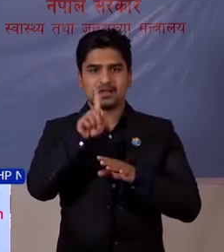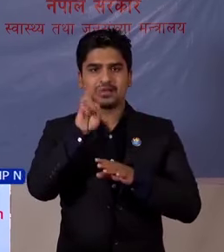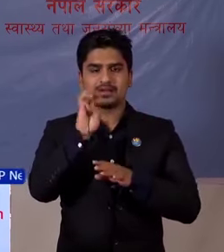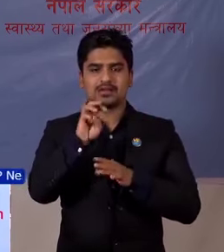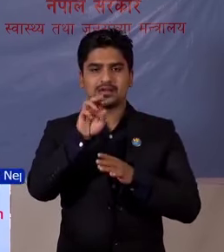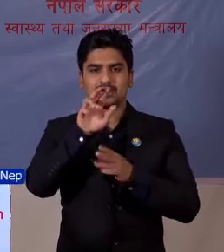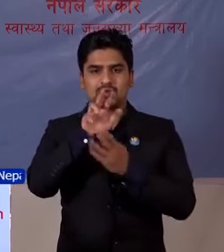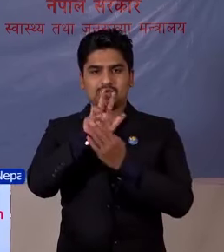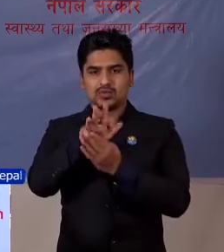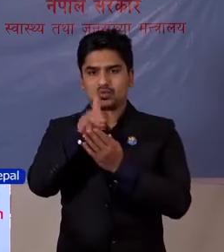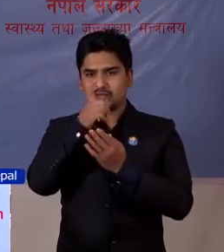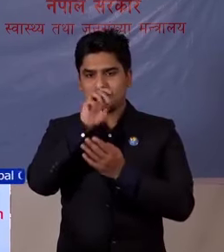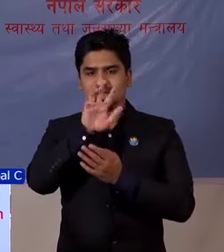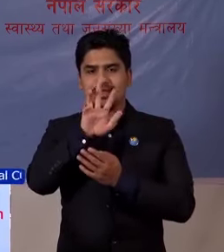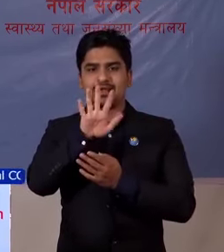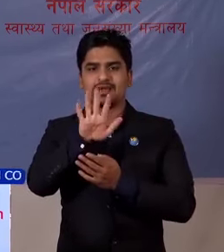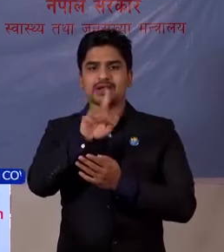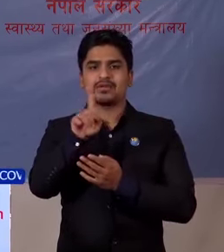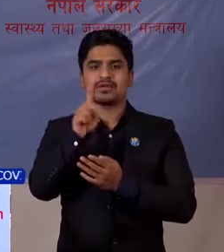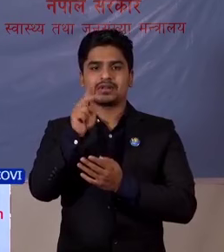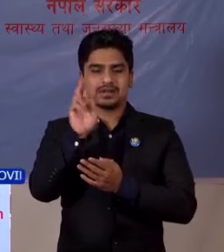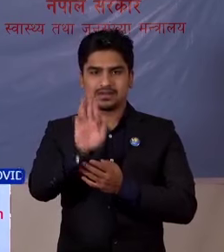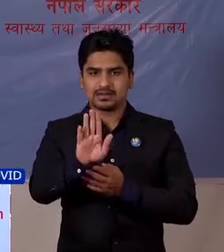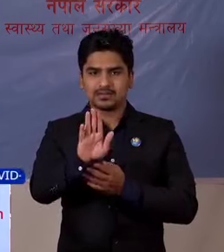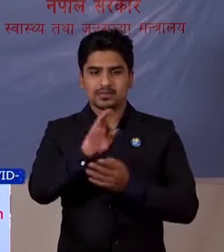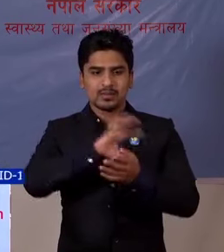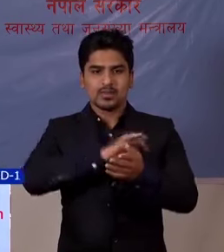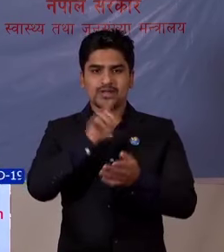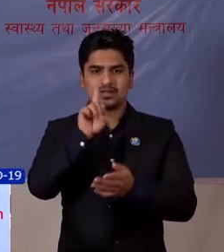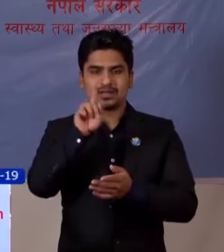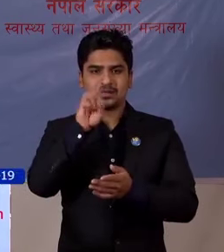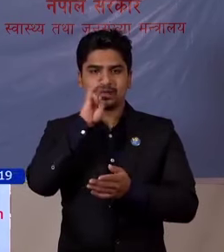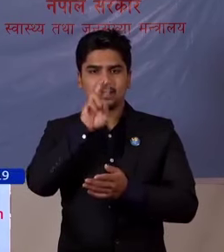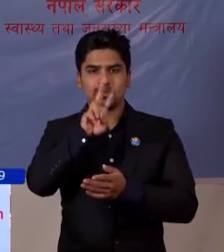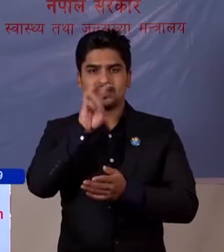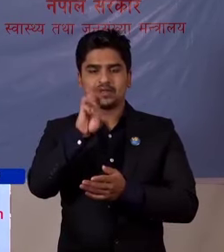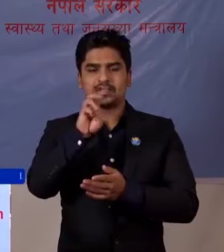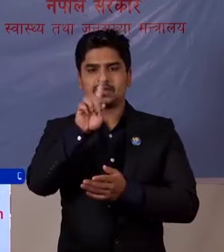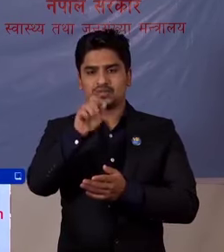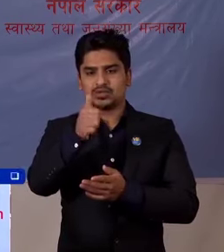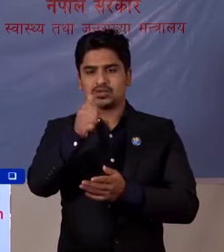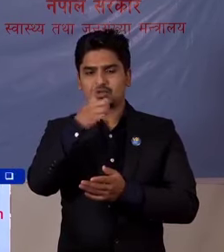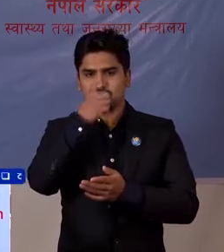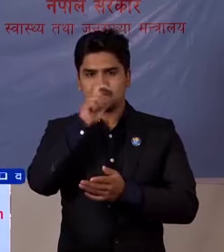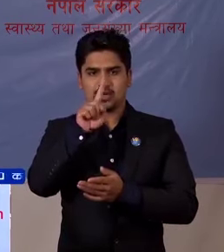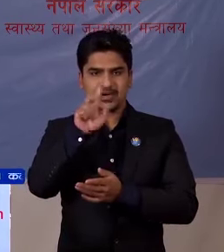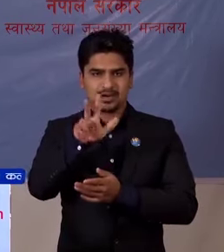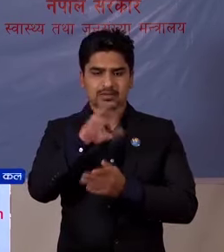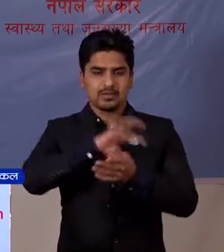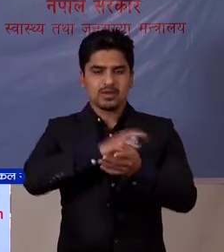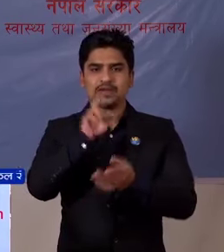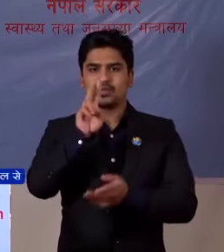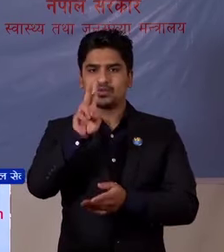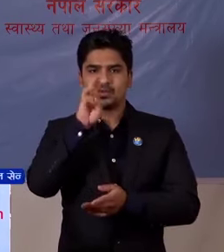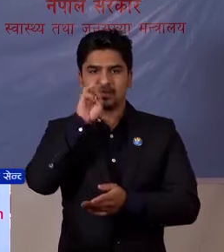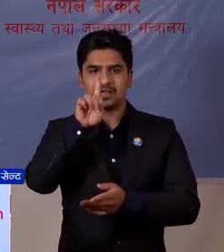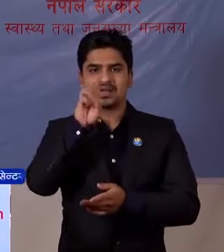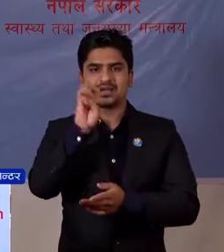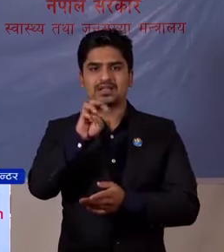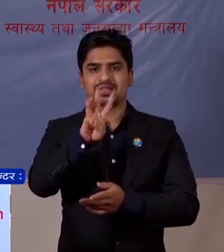परदेश नुमर परदेश नुमर दुई मां